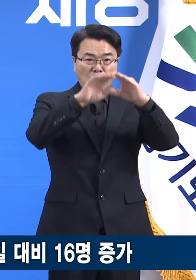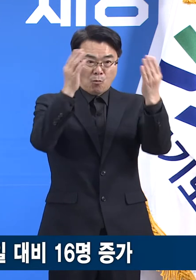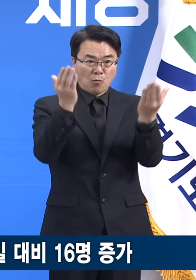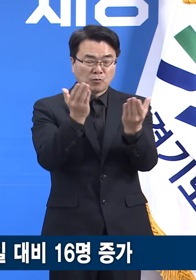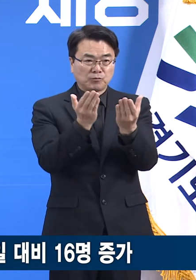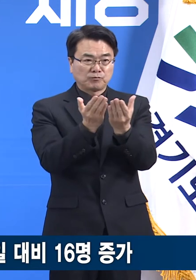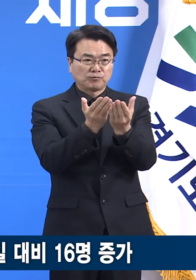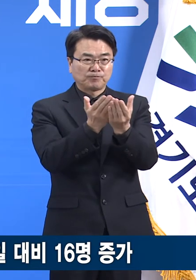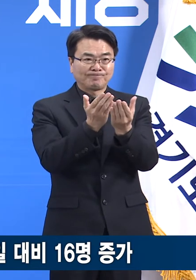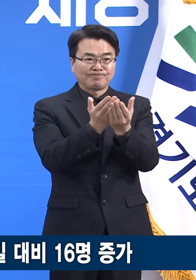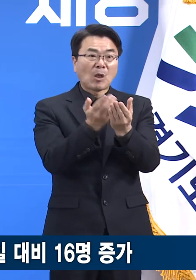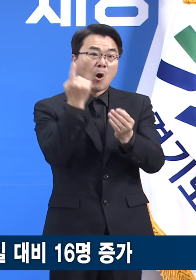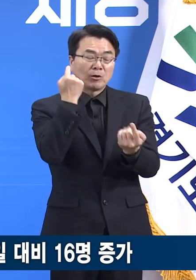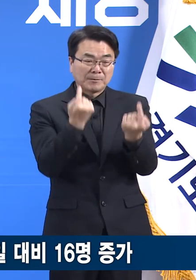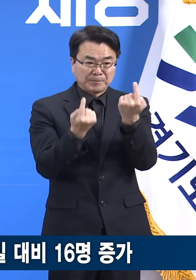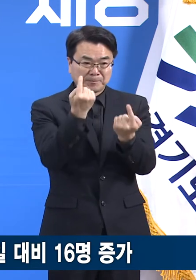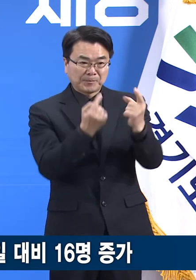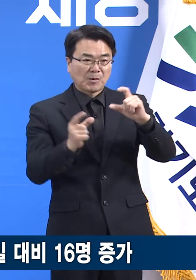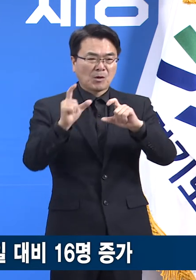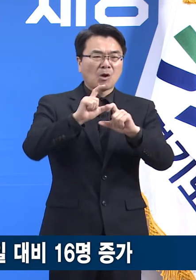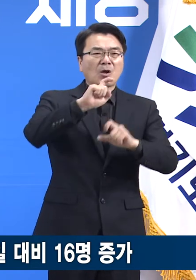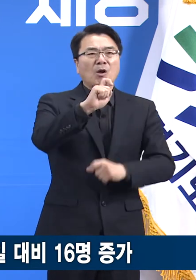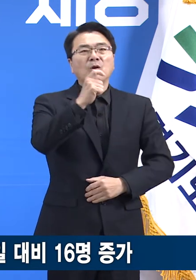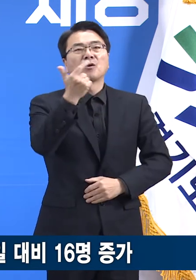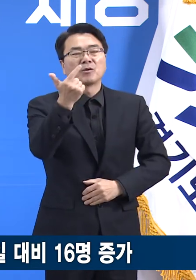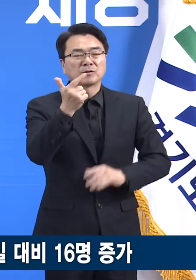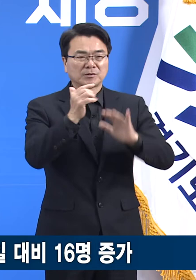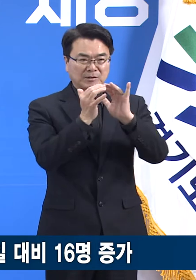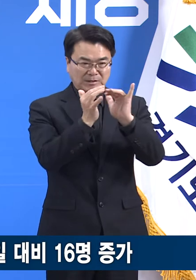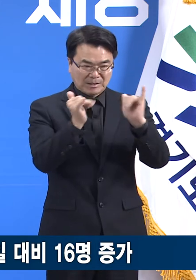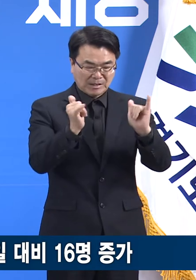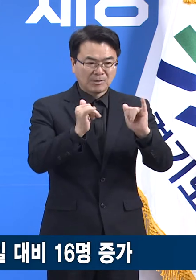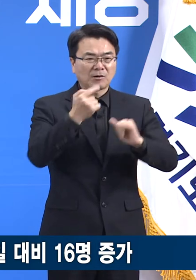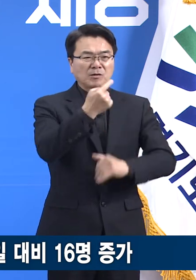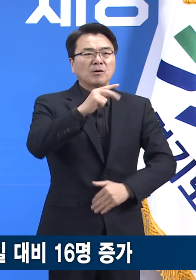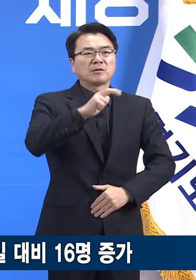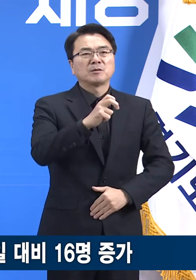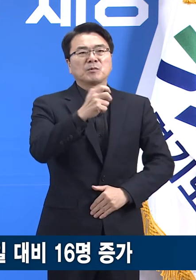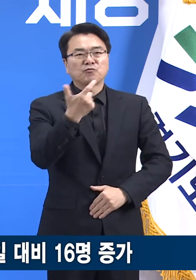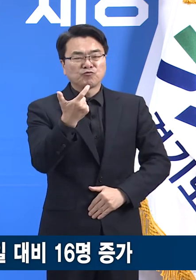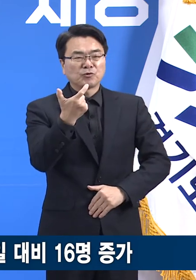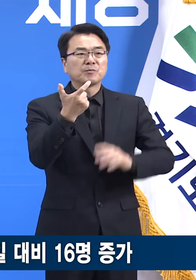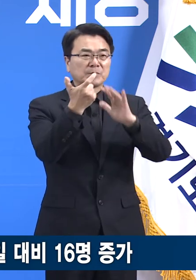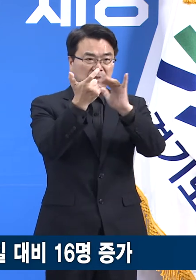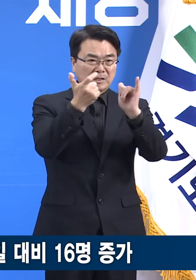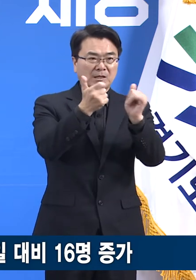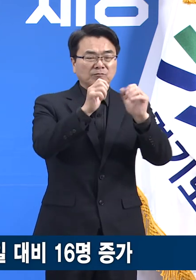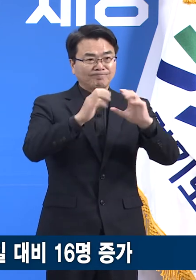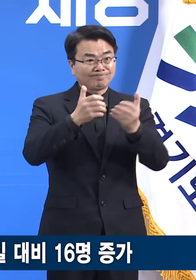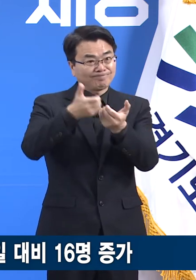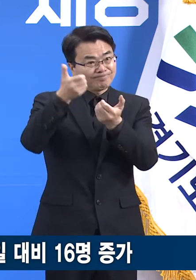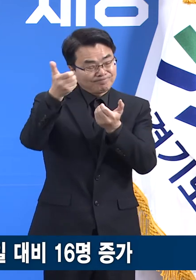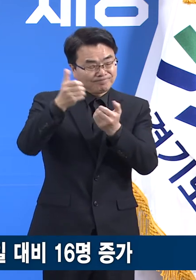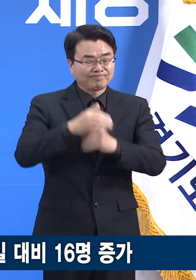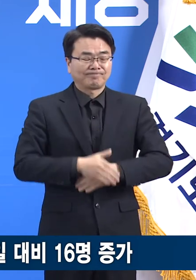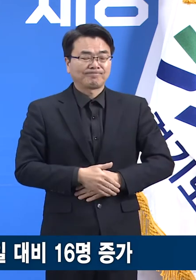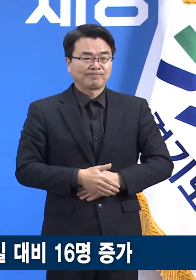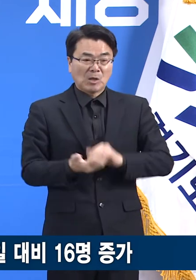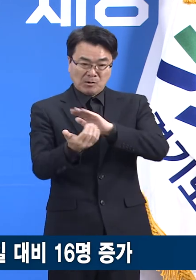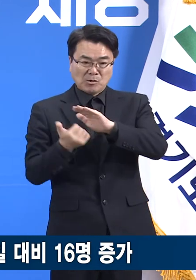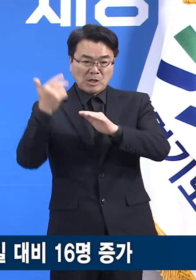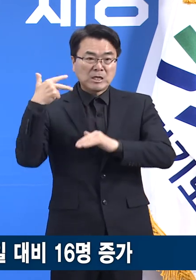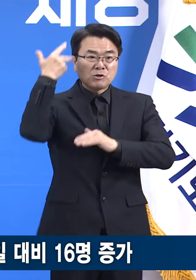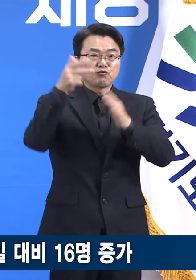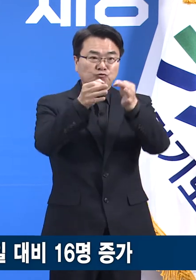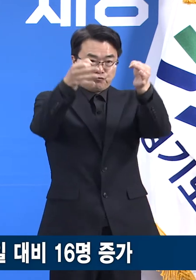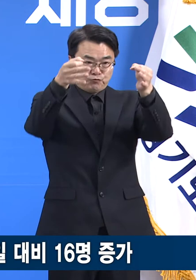전일 오전 0시 대비 16명 증가한 1760명입니다. 12월 19일부터 12월 25일까지